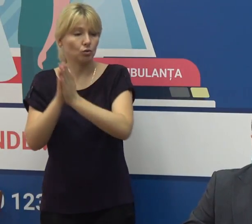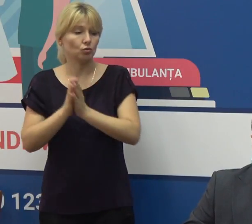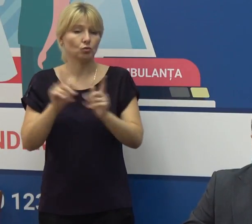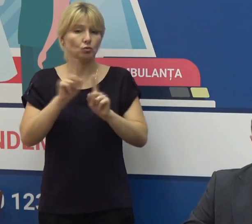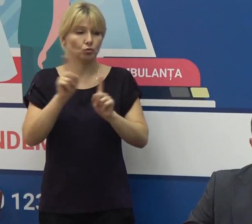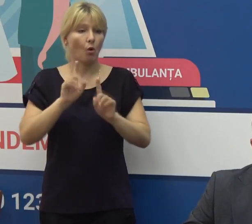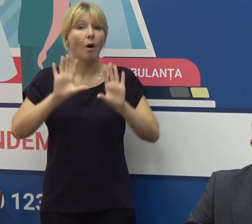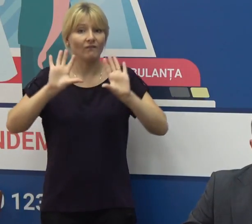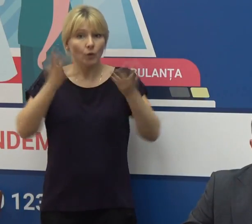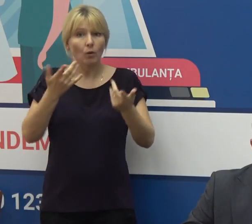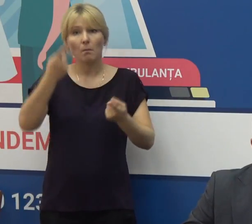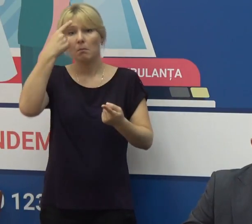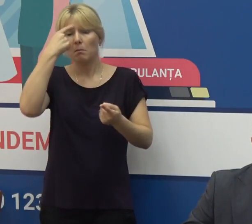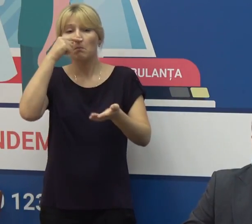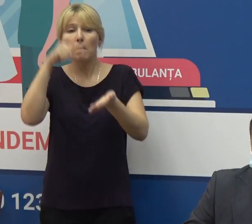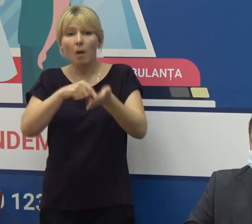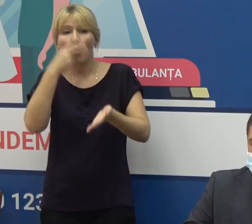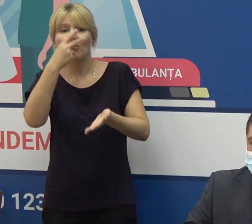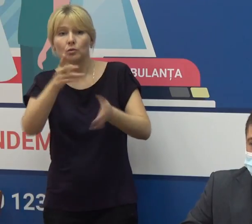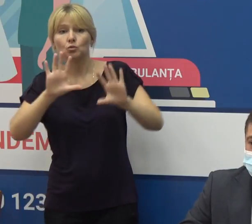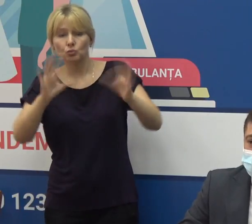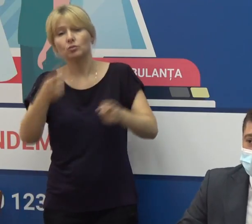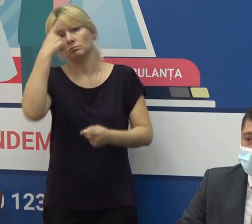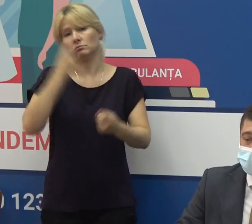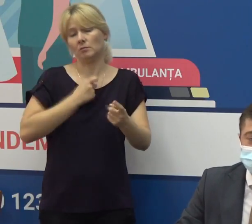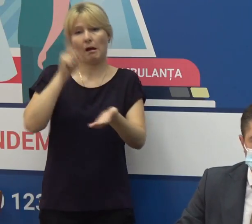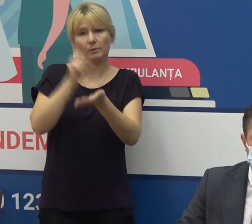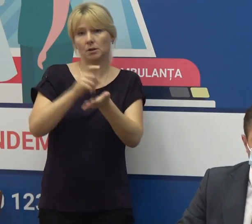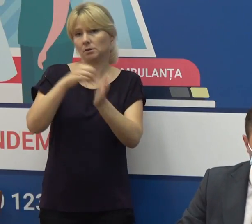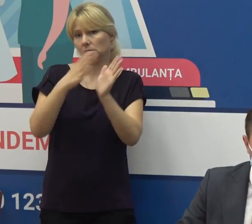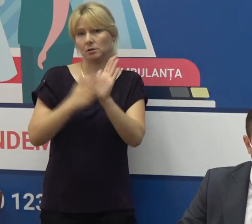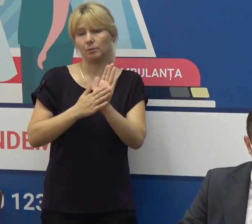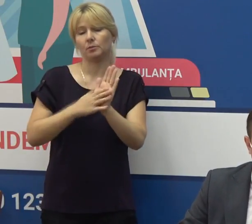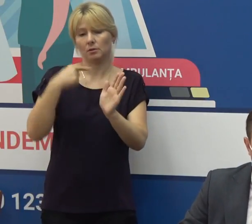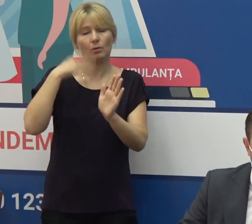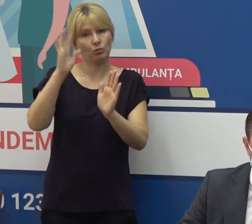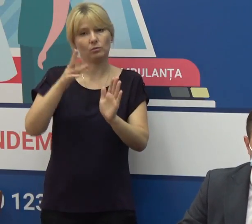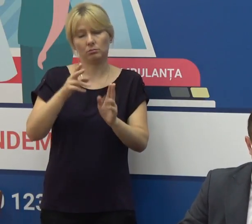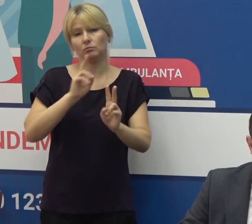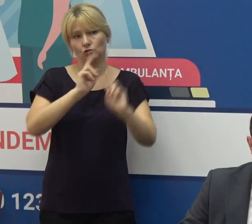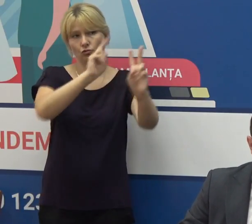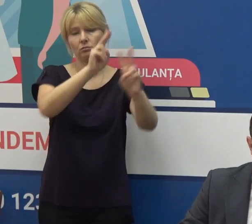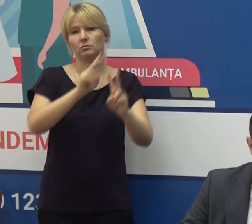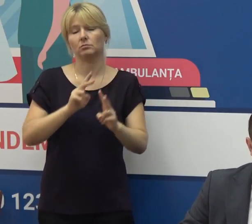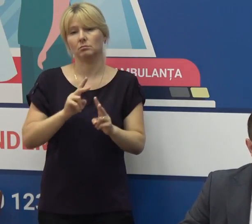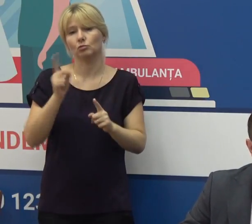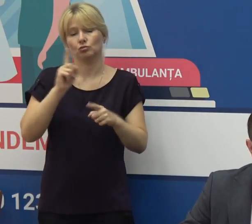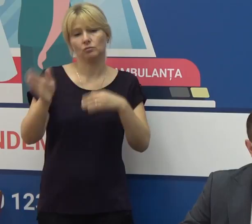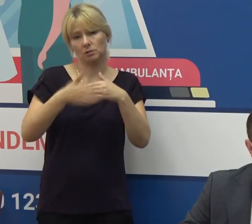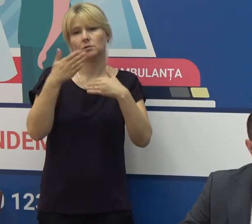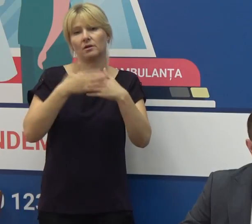sunt astfel de semnale sau alarme să fie notificate organele competente pentru a se lua măsuri